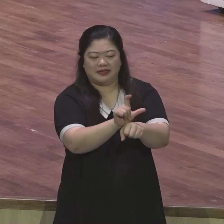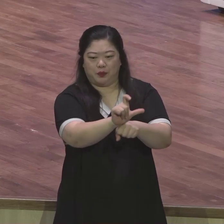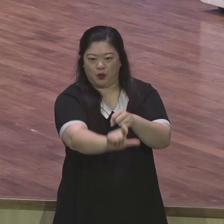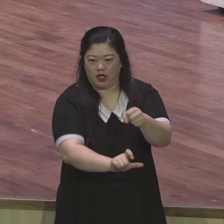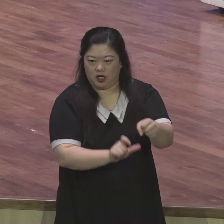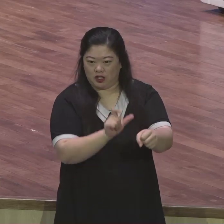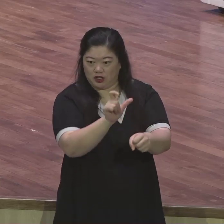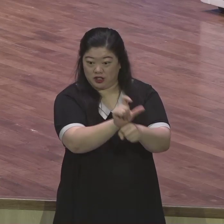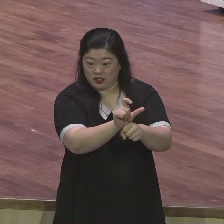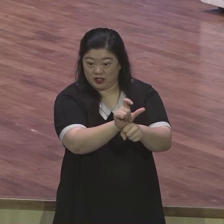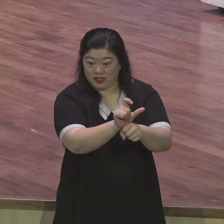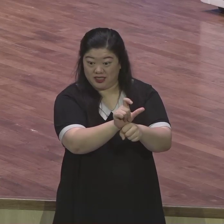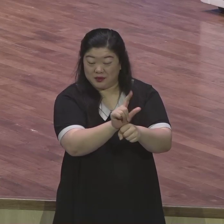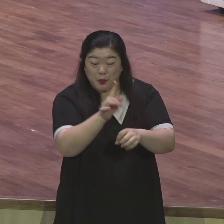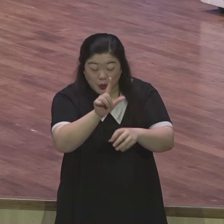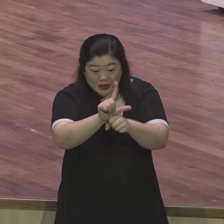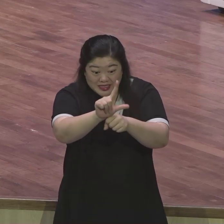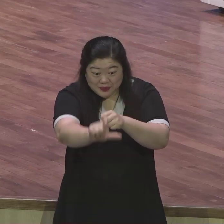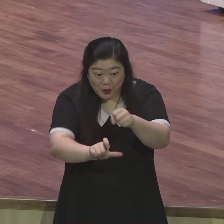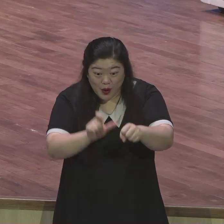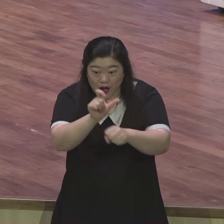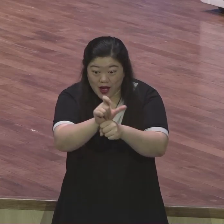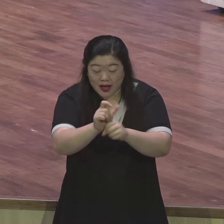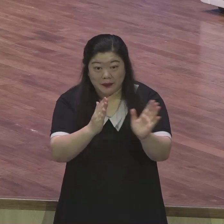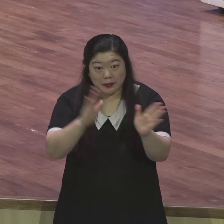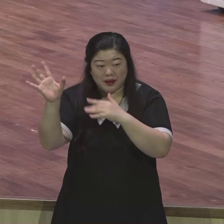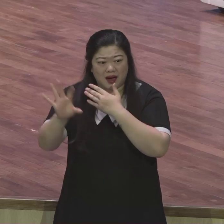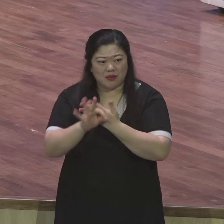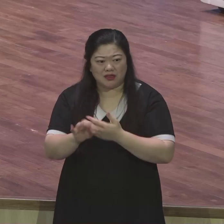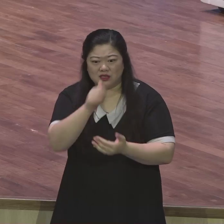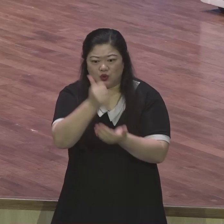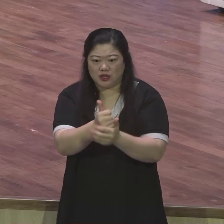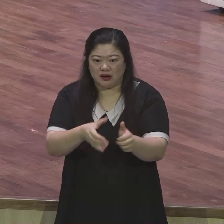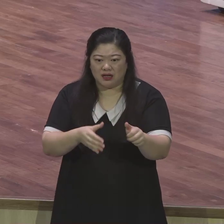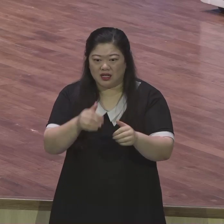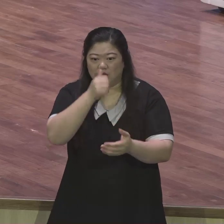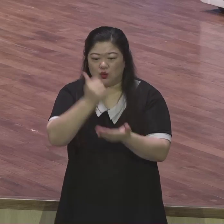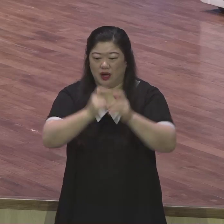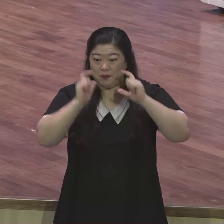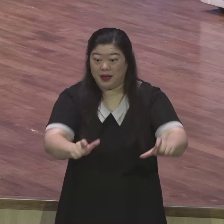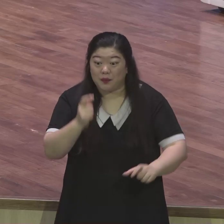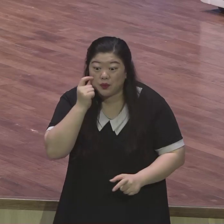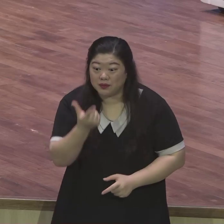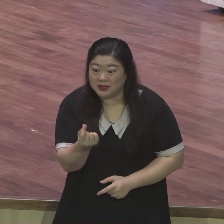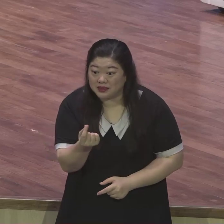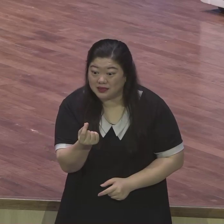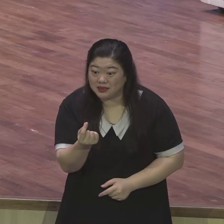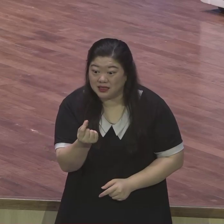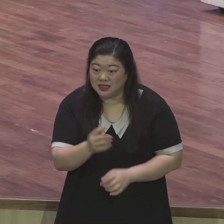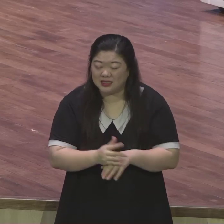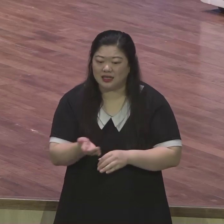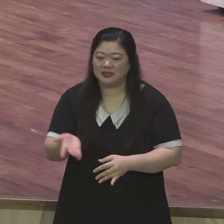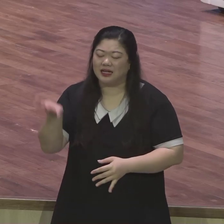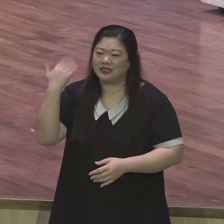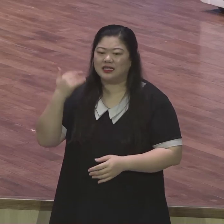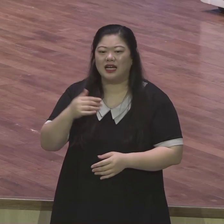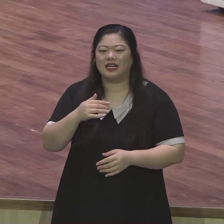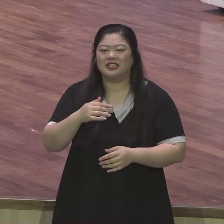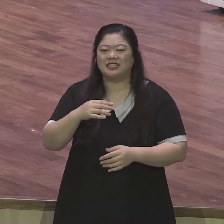남기고 잡혔어요 억울하겠죠 아는 사람과 술을 먹다 술김에 내가 예전에 사람을 죽인 적이 있다라는 말을 했다가 그 사람이